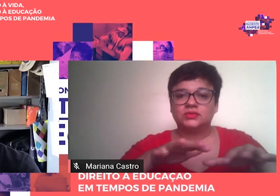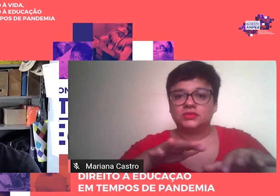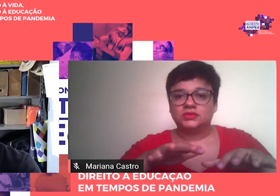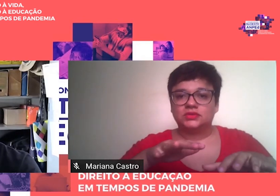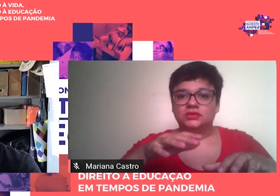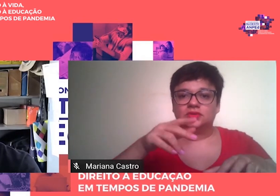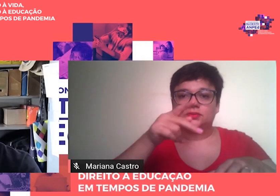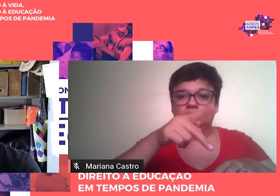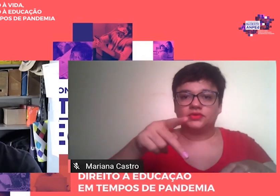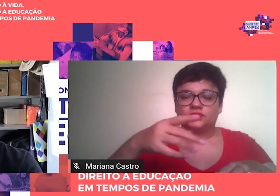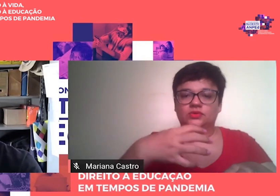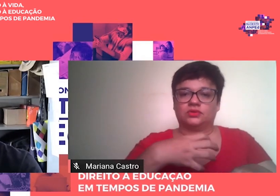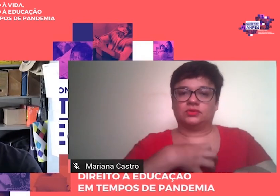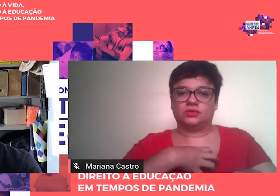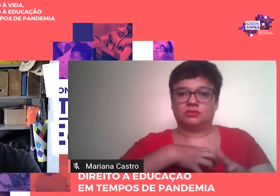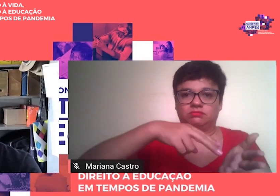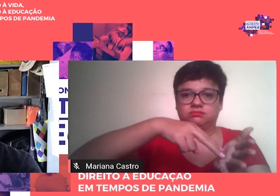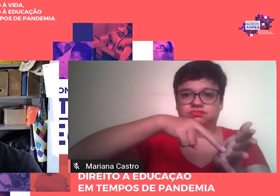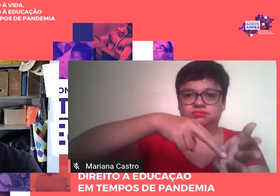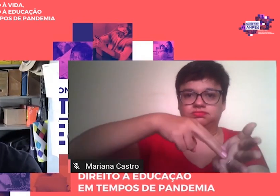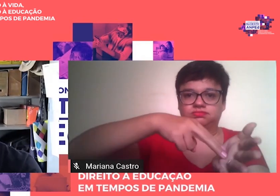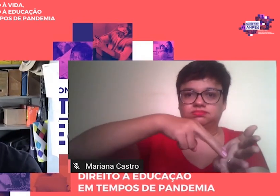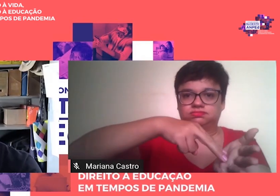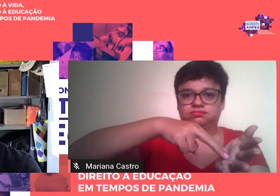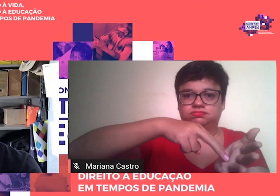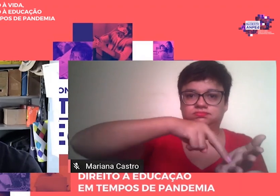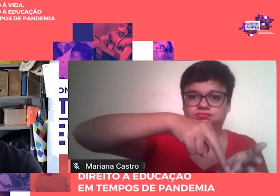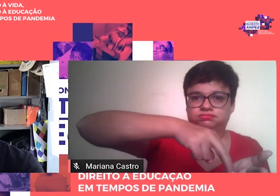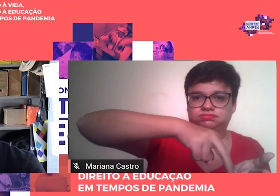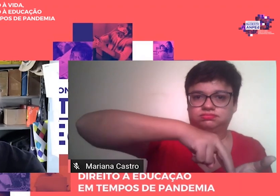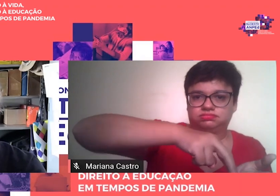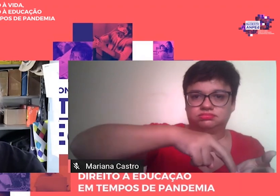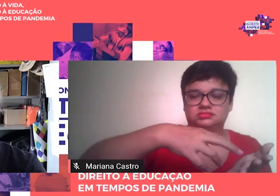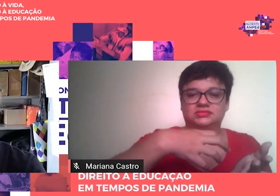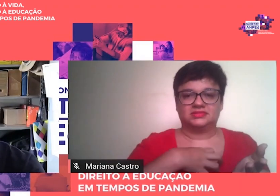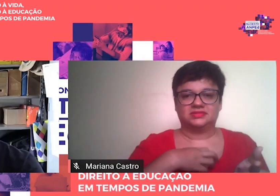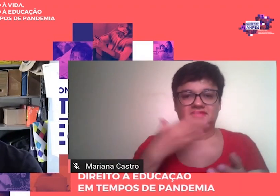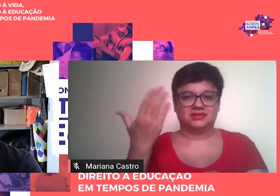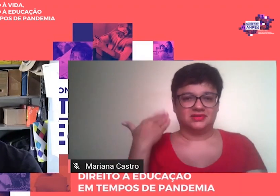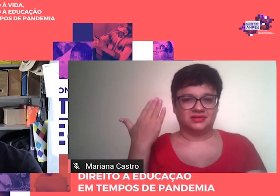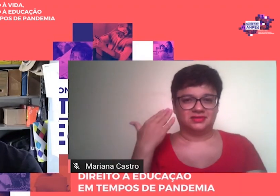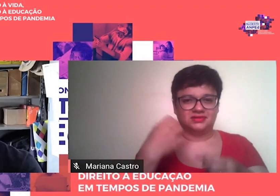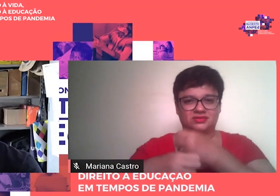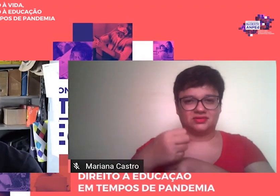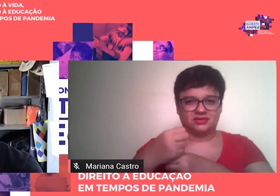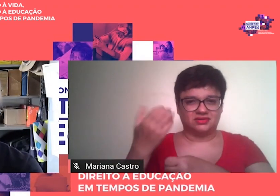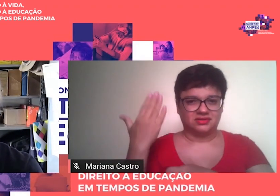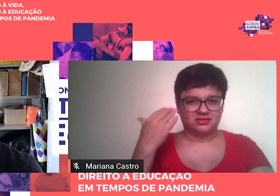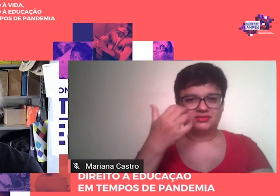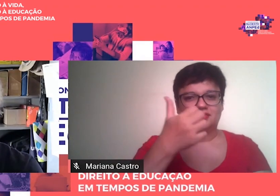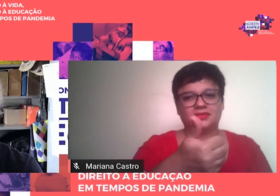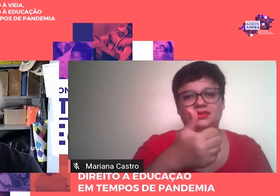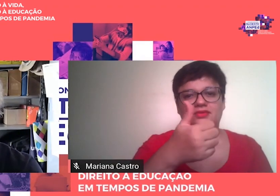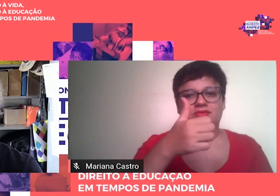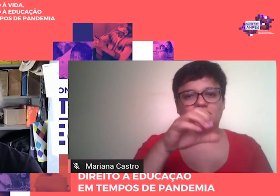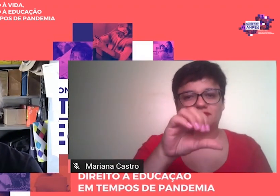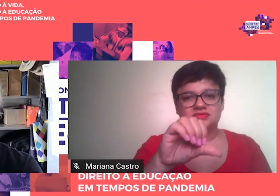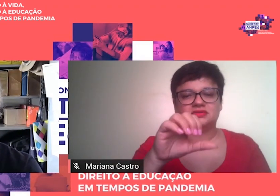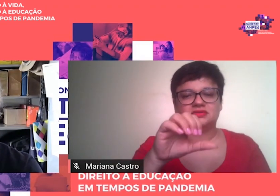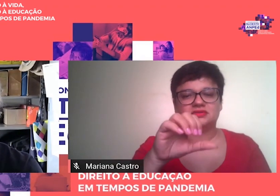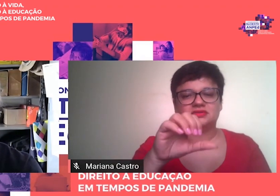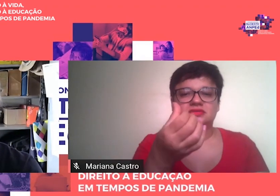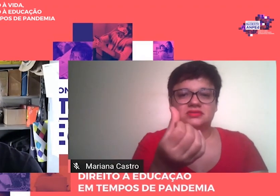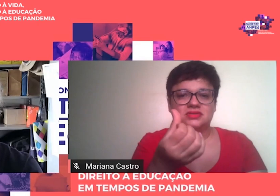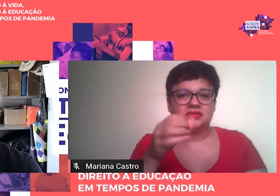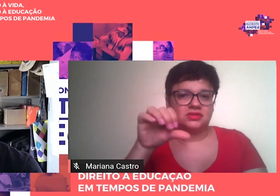caracterizando toda uma fase do quarto período, de 1969 a 2001. Além de